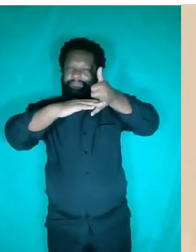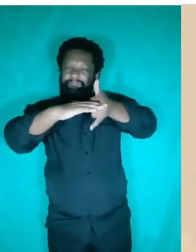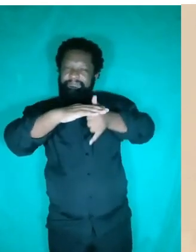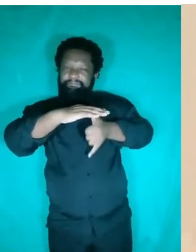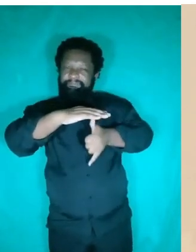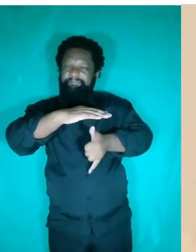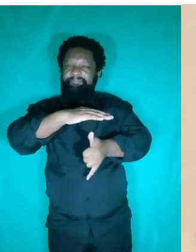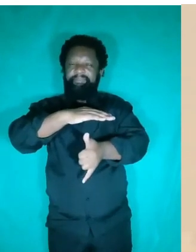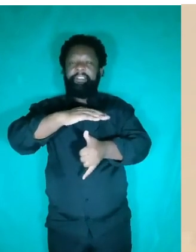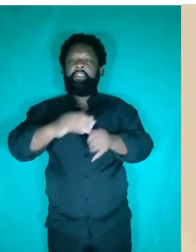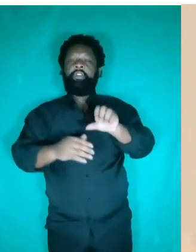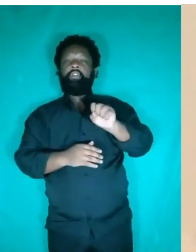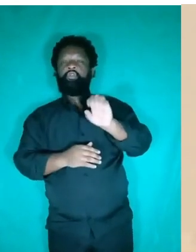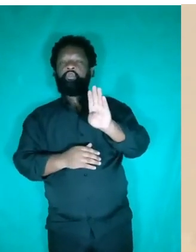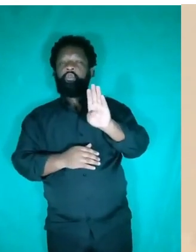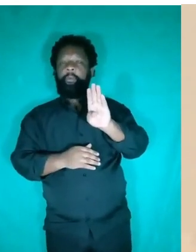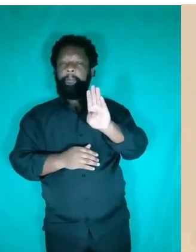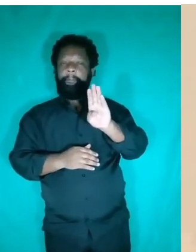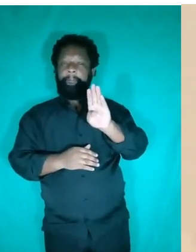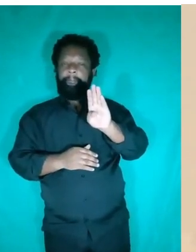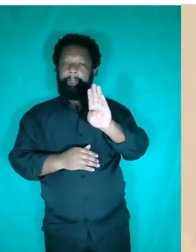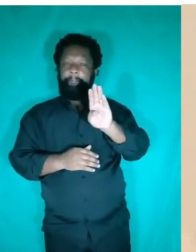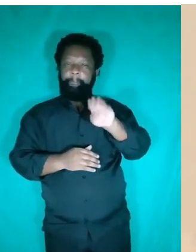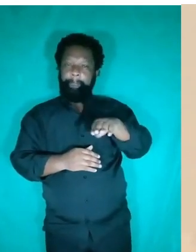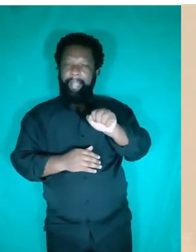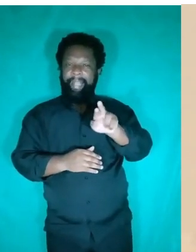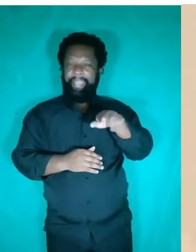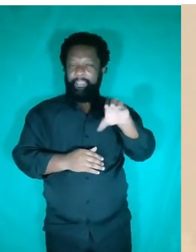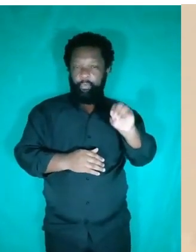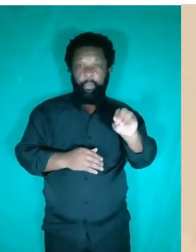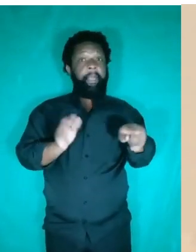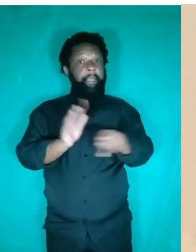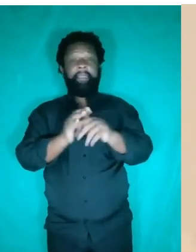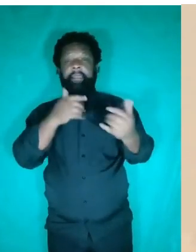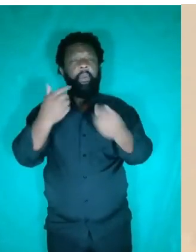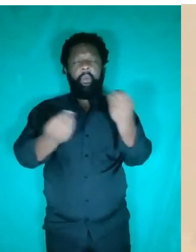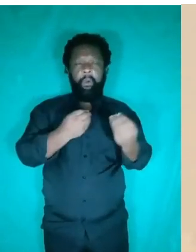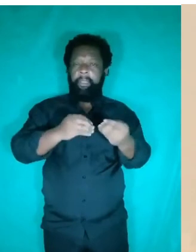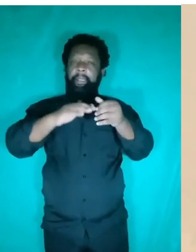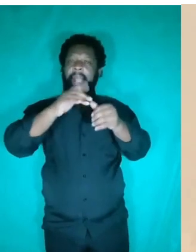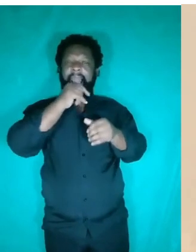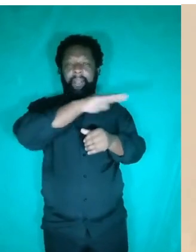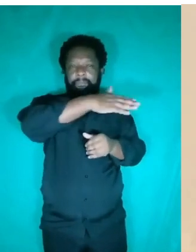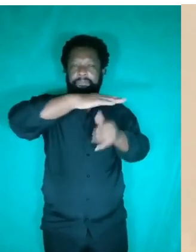submarino é uma embarcação. E essa embarcação trabalha de forma subaquática. O